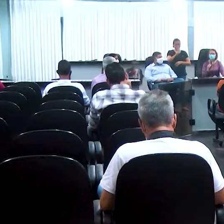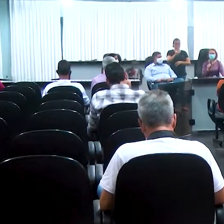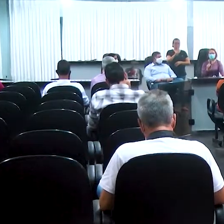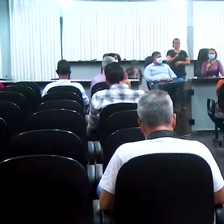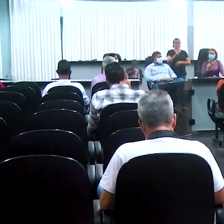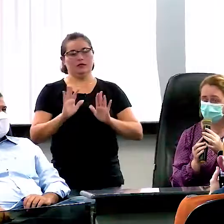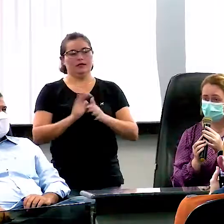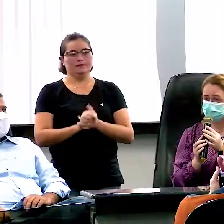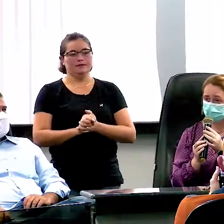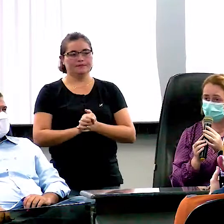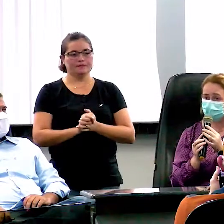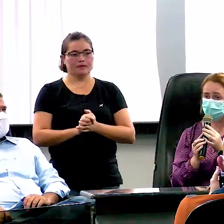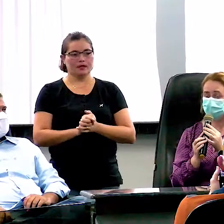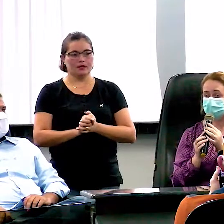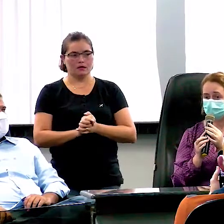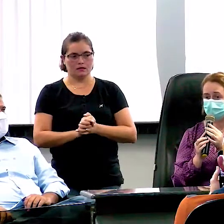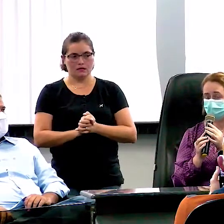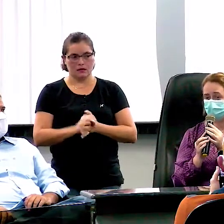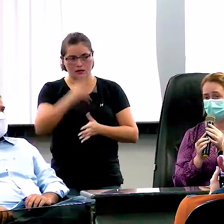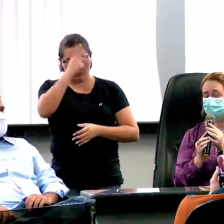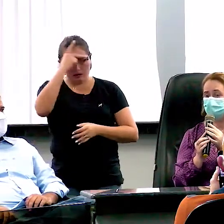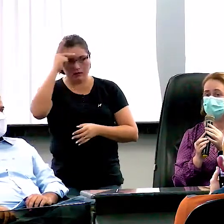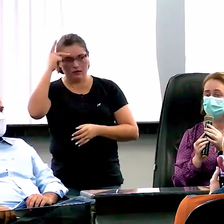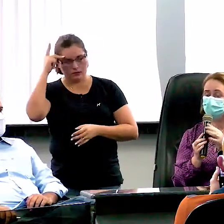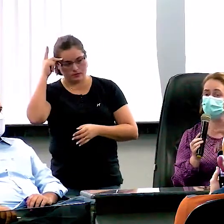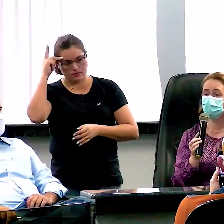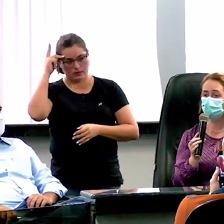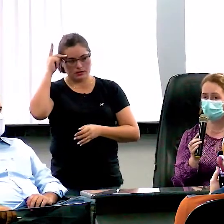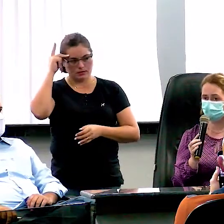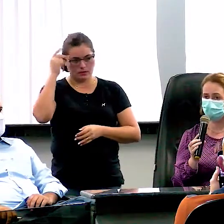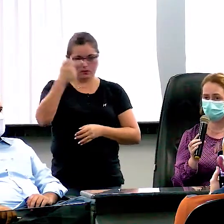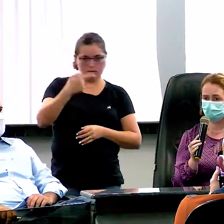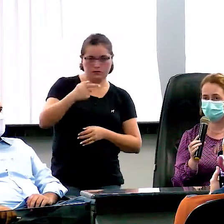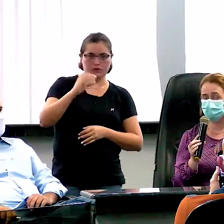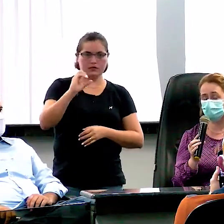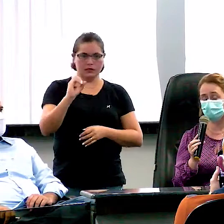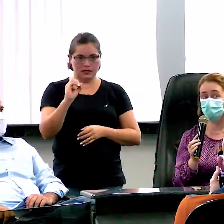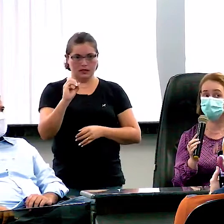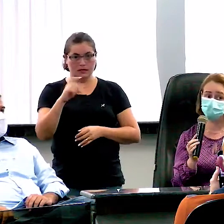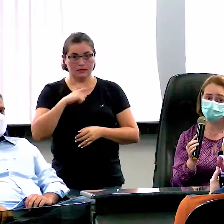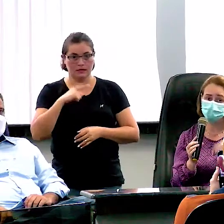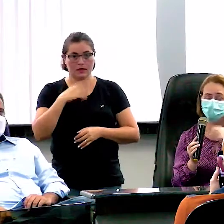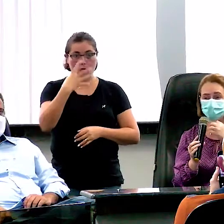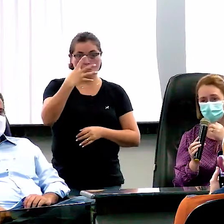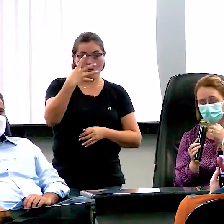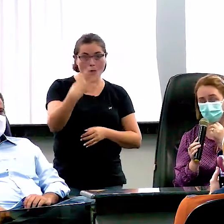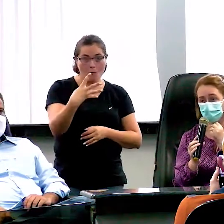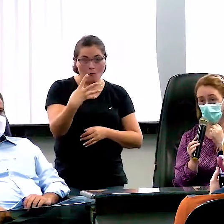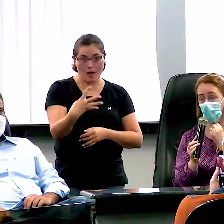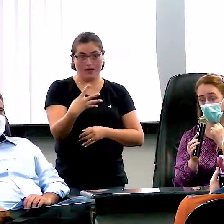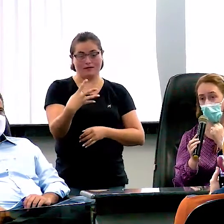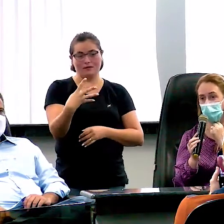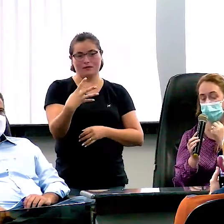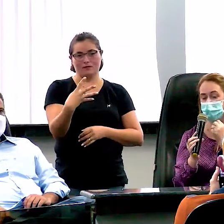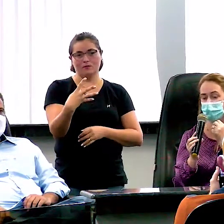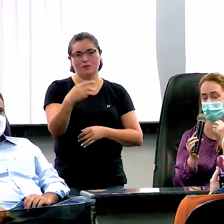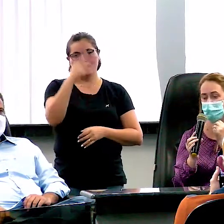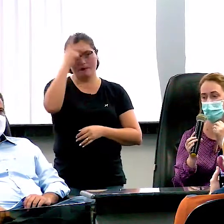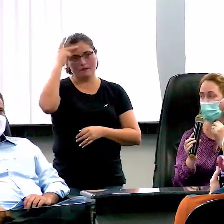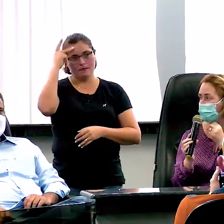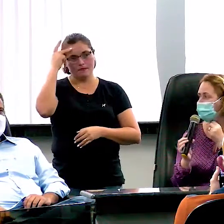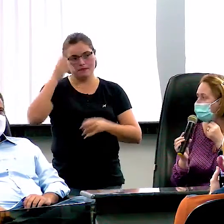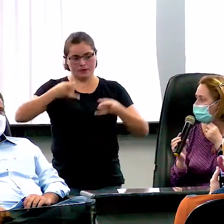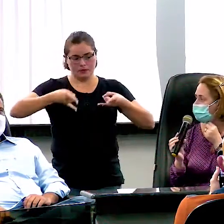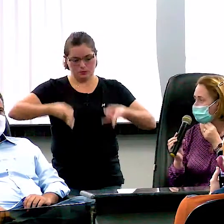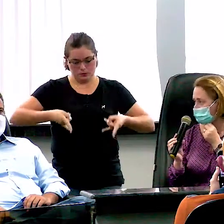prevenção. desses pacientes, desses 70, nós só temos quatro graves. Nossa, só. Mas é preocupante.